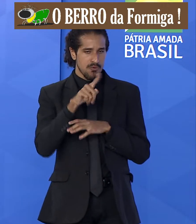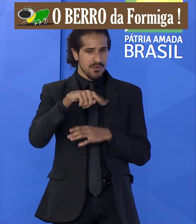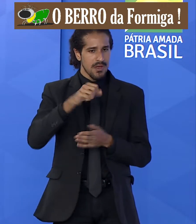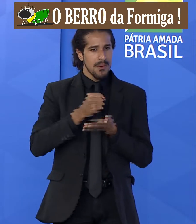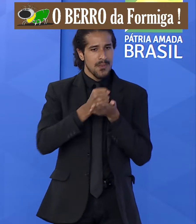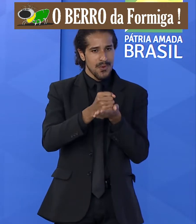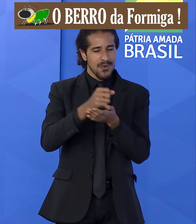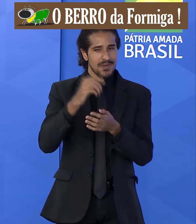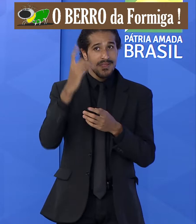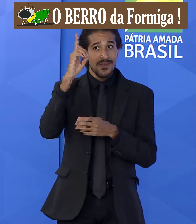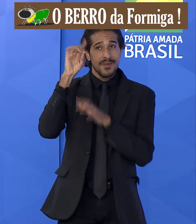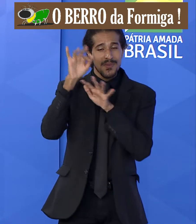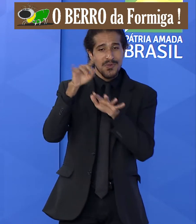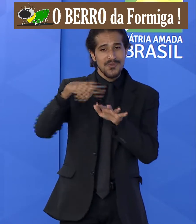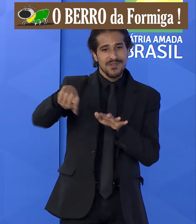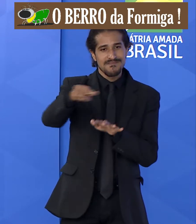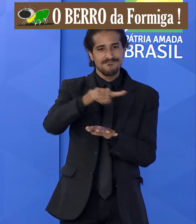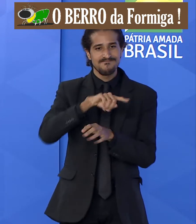vocês